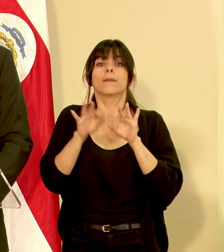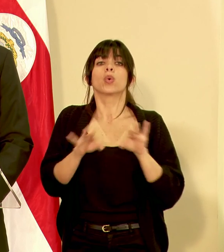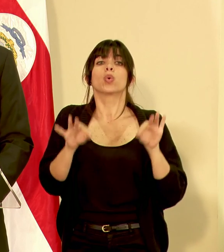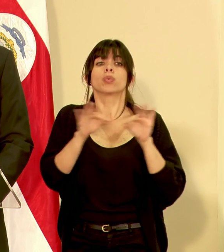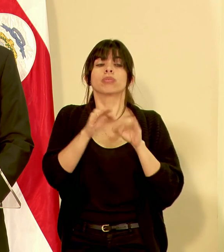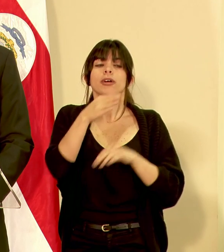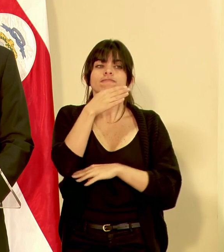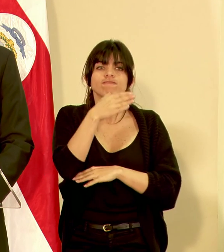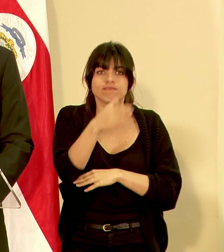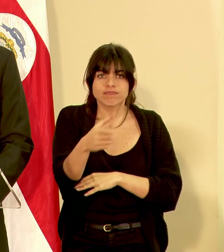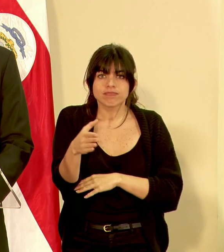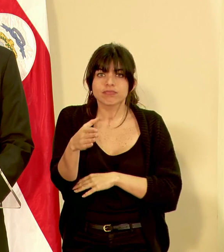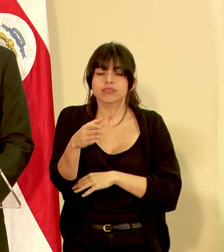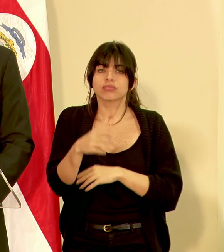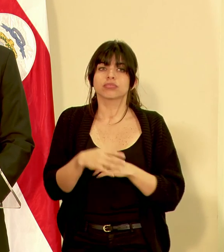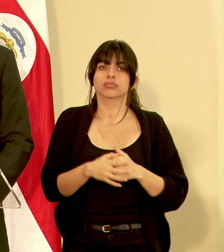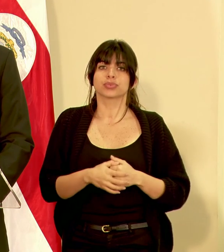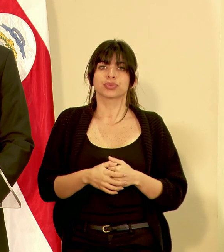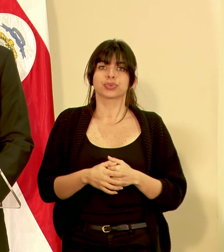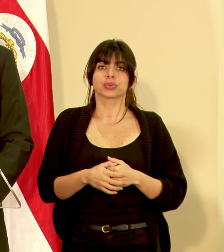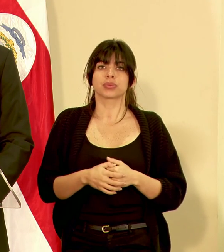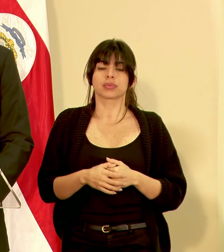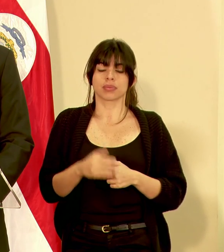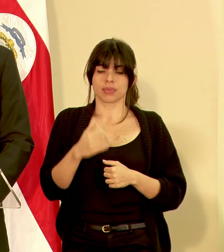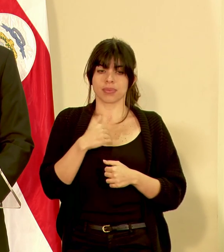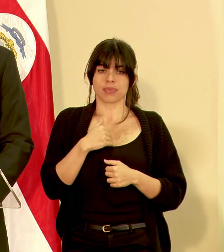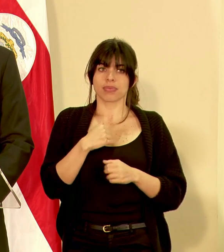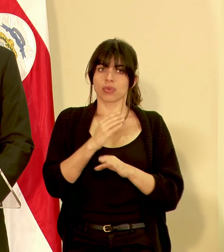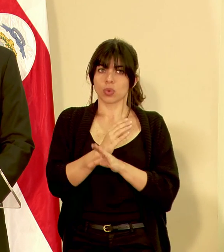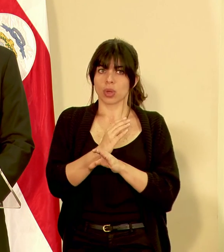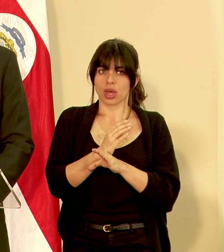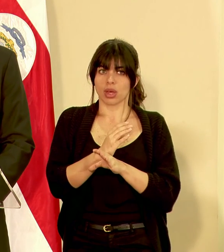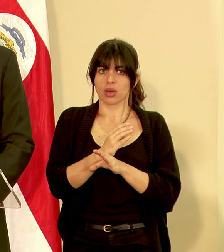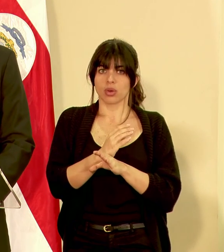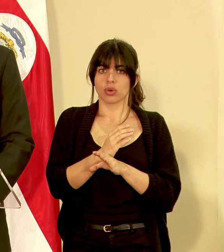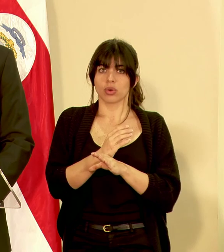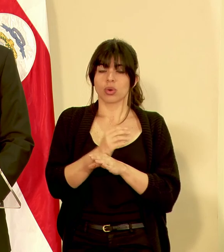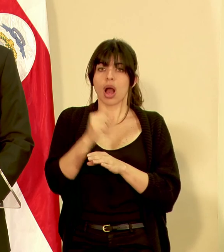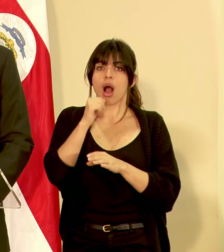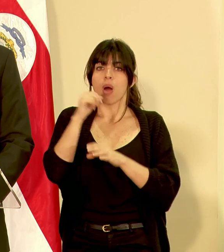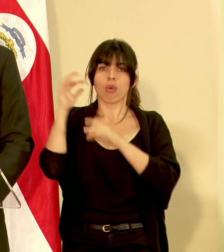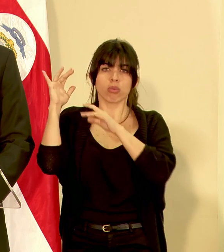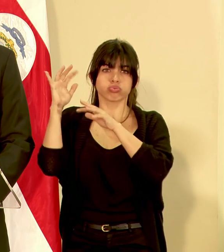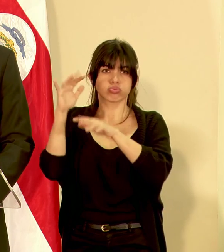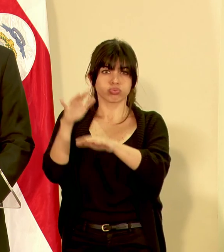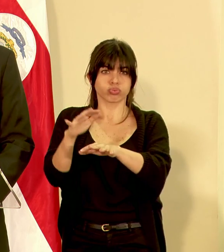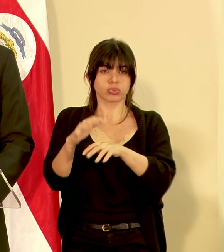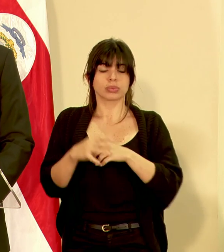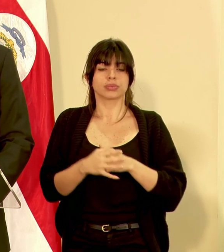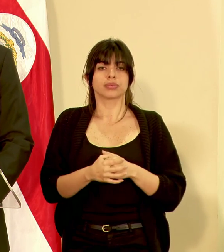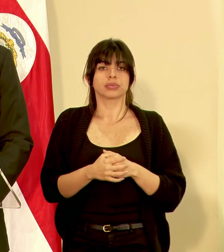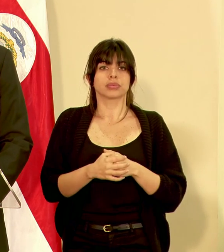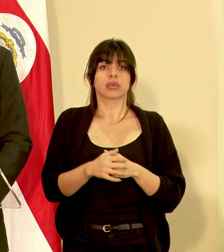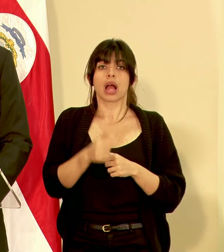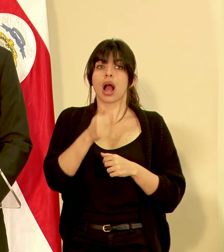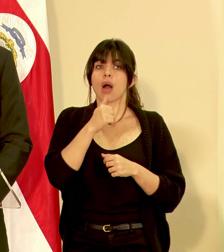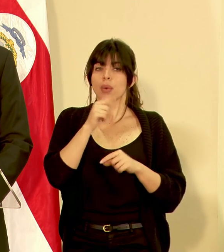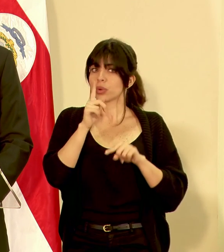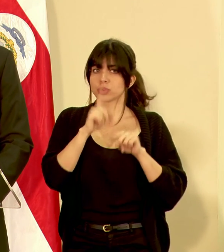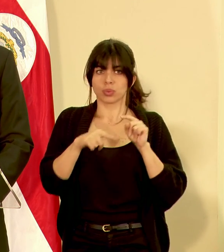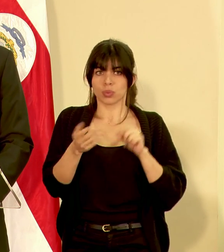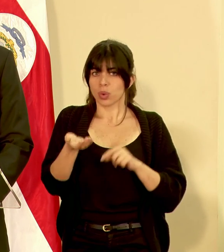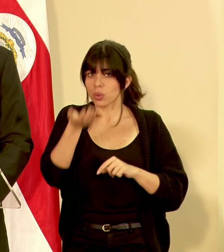hacer la recomendación pues de tener cuidado con las cabezas de agua el agua no puede ser